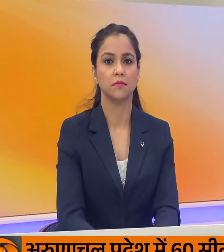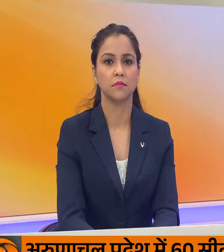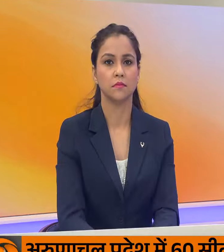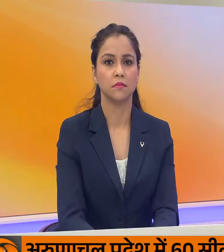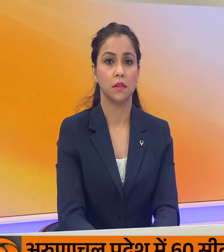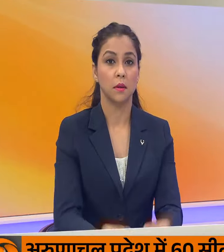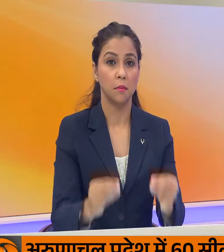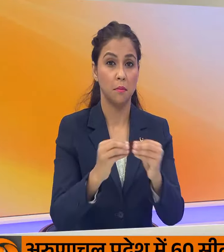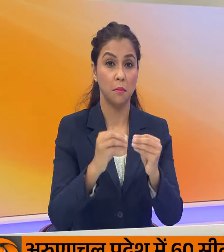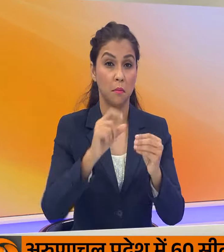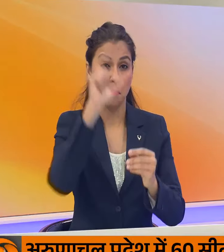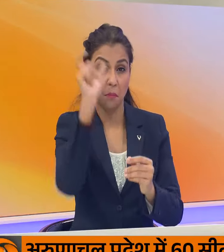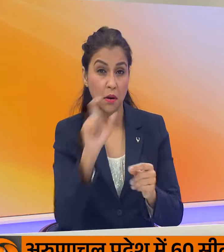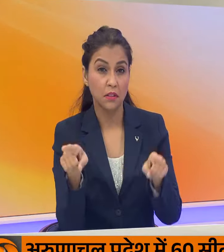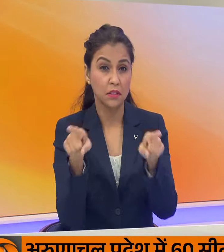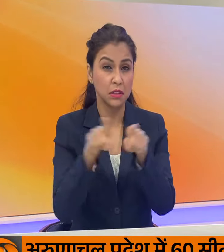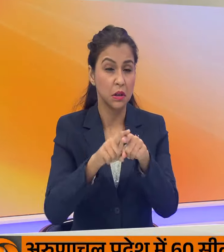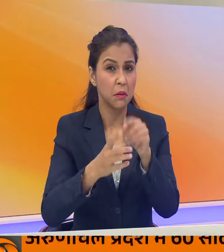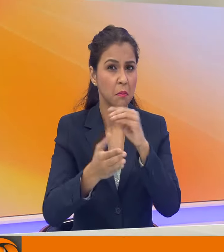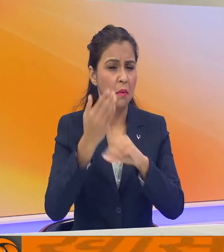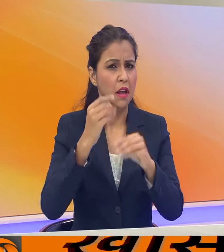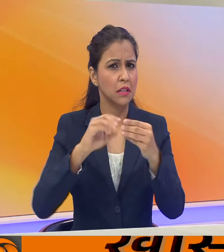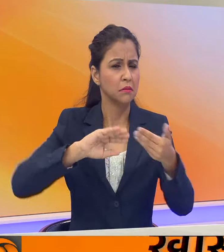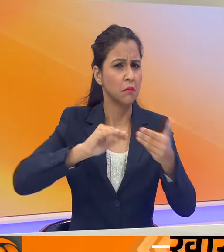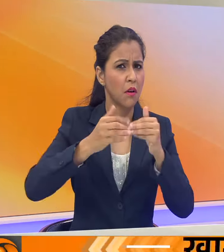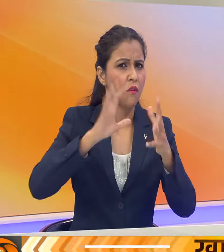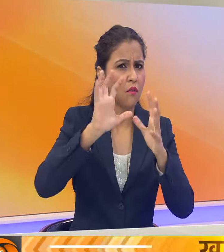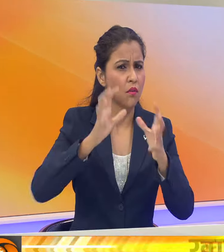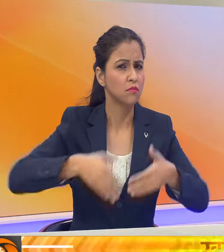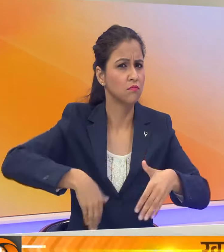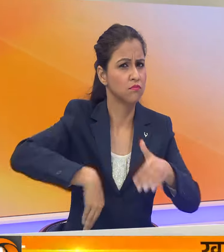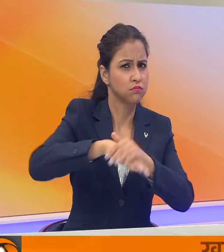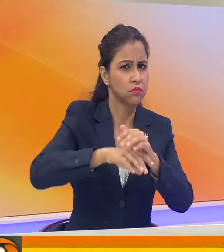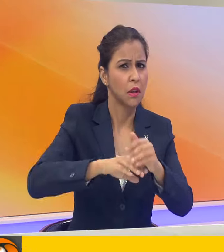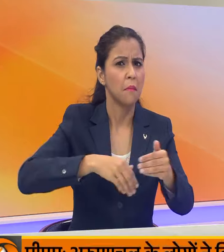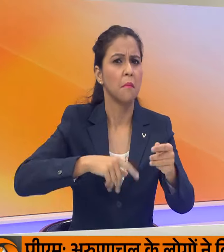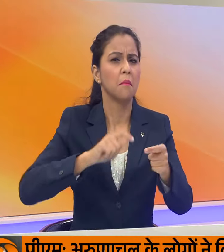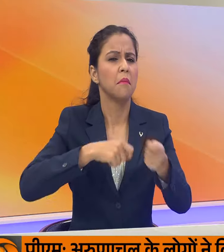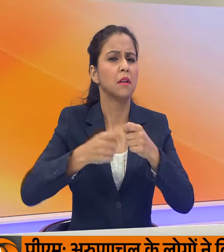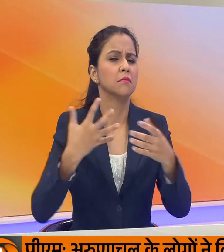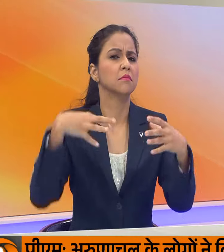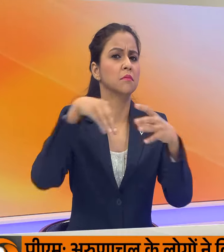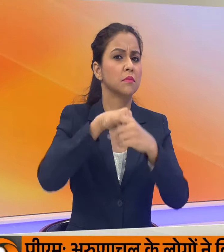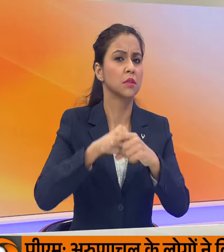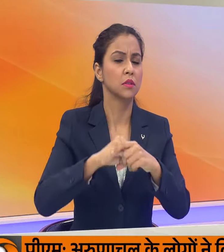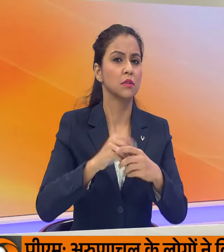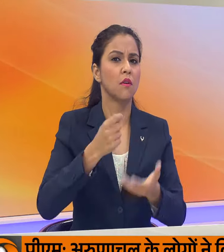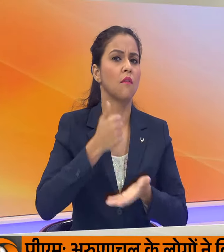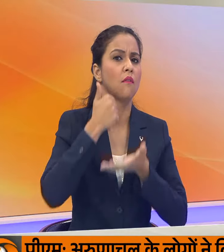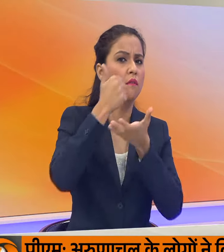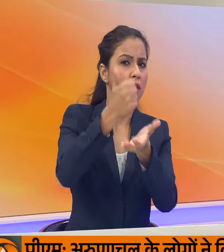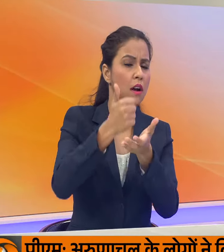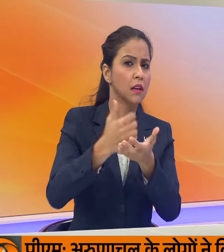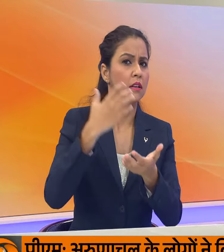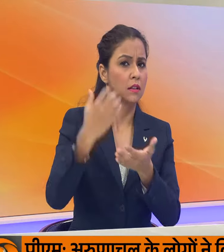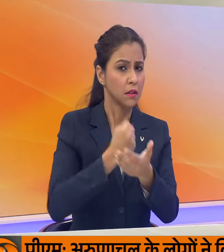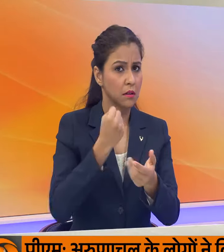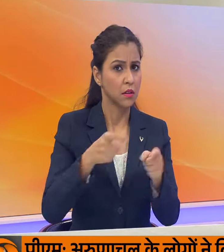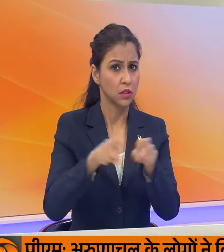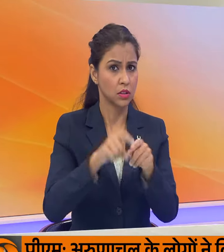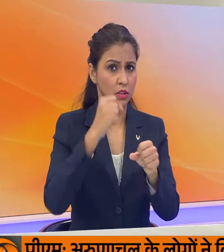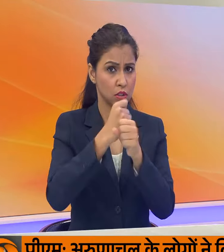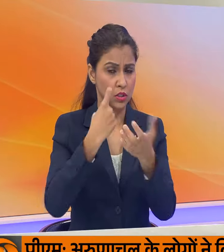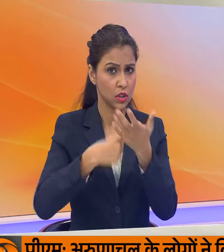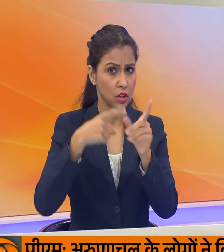ब्राजील के पूर्व दिगर्ज फुटबॉलरों ने एक चैरिटी मैच में हिस्सा लिया इस चैरिटी मैच के माध्यम से जो फंड प्राप किया गया उसे रियो ग्रैंड